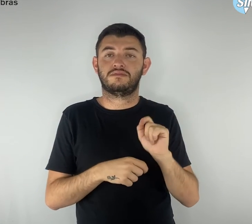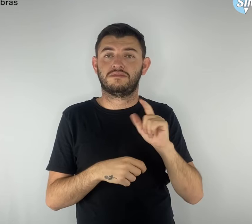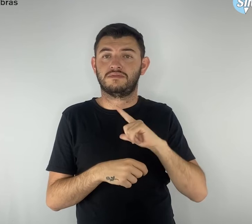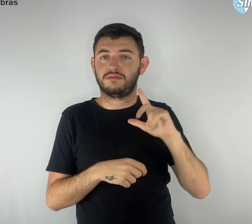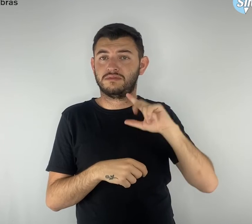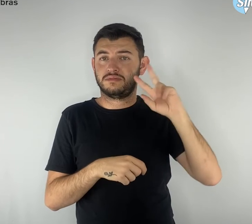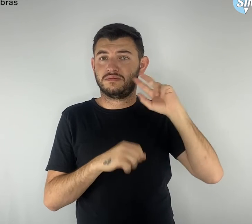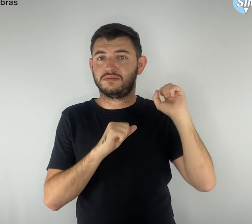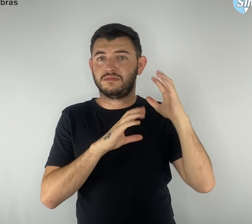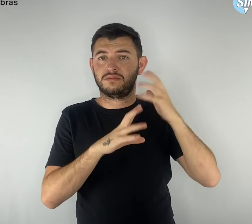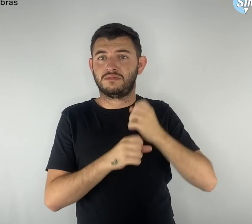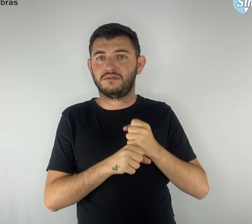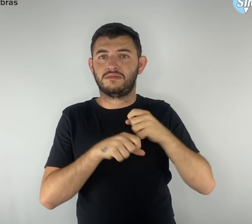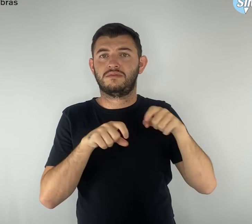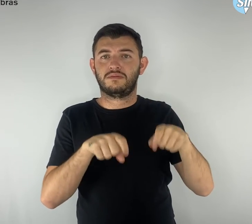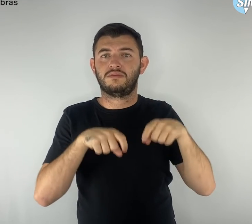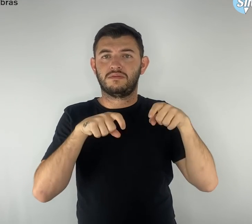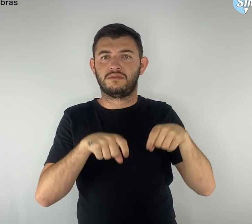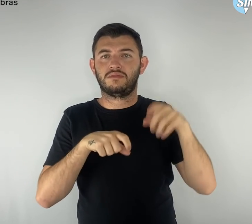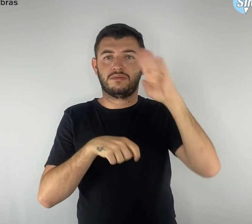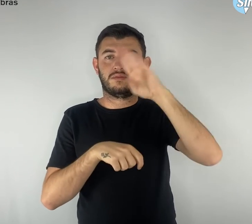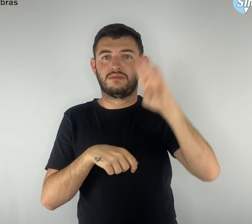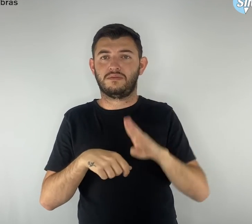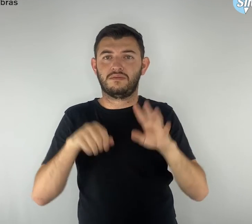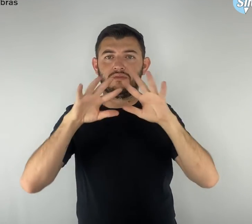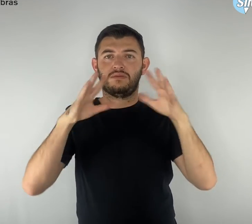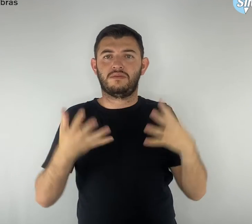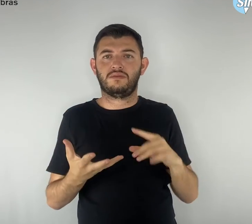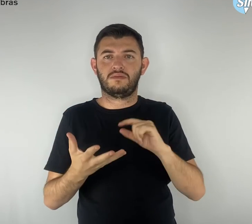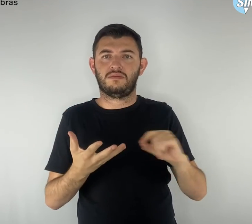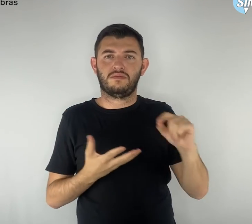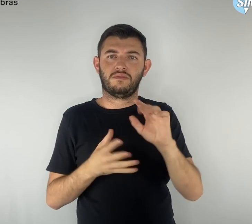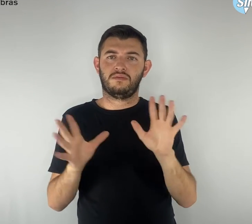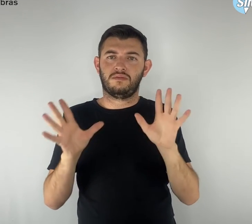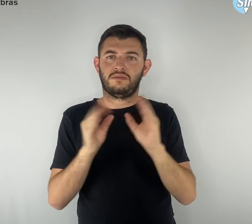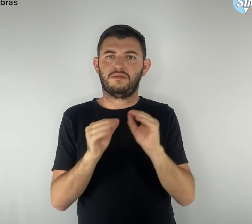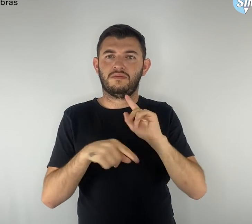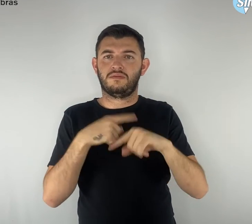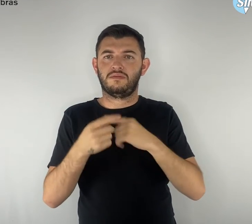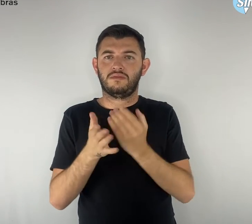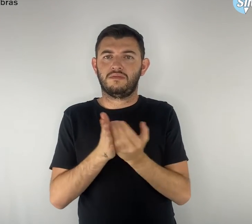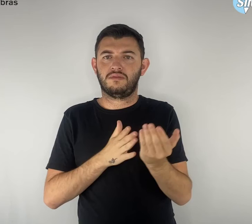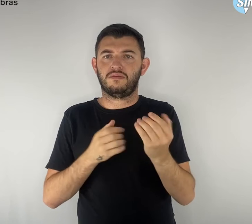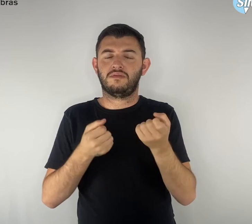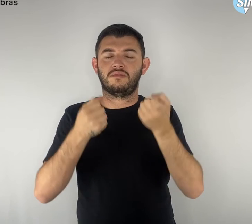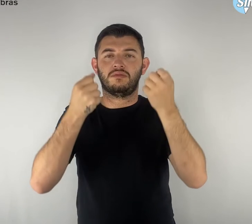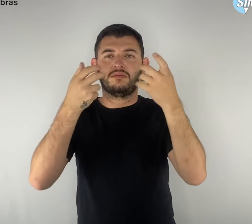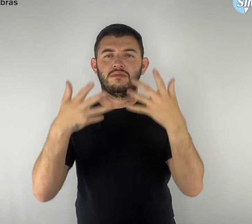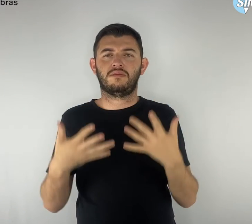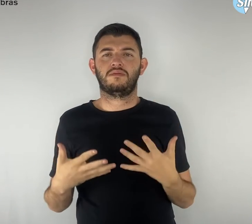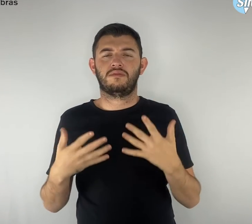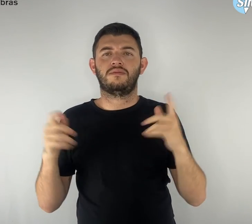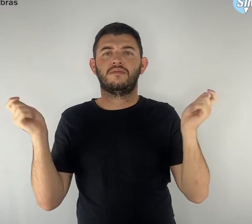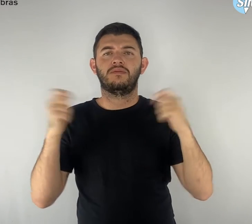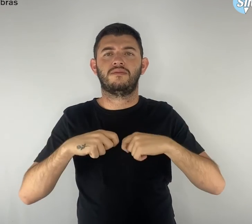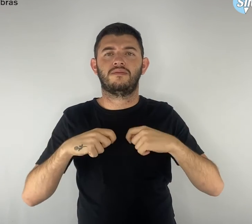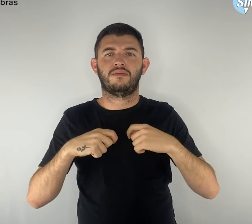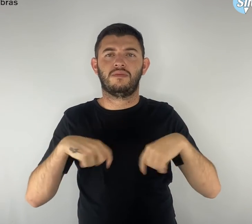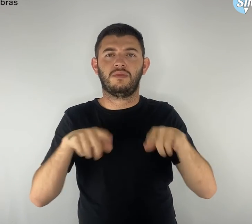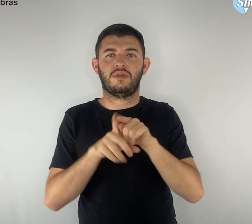agricultura no Brasil e no mundo e depois já começa a falar sobre as possibilidades de plantar